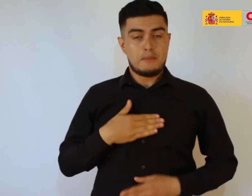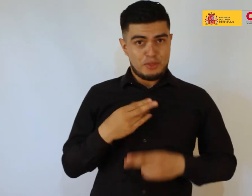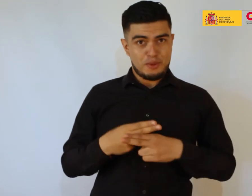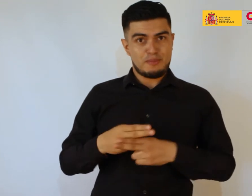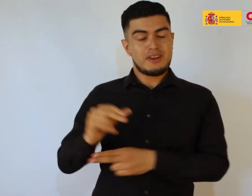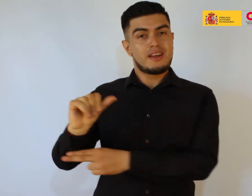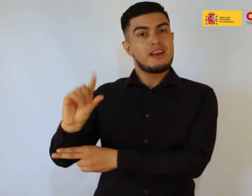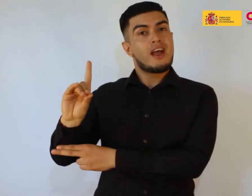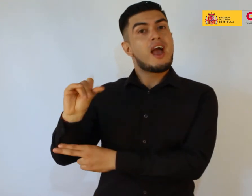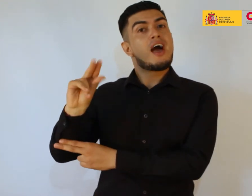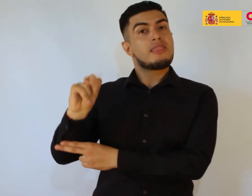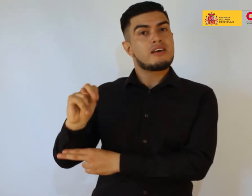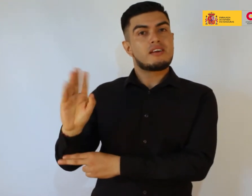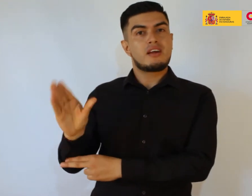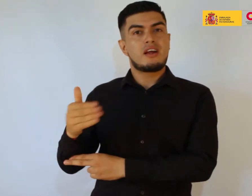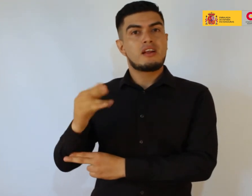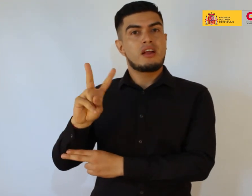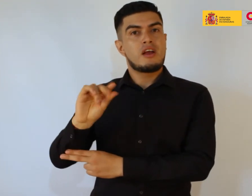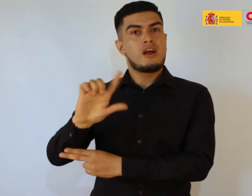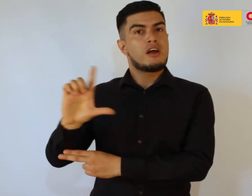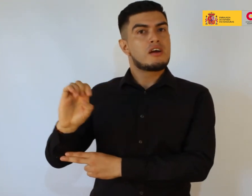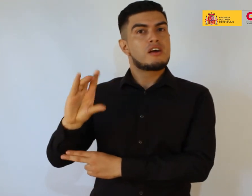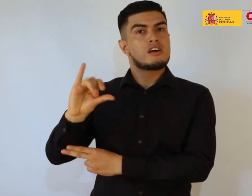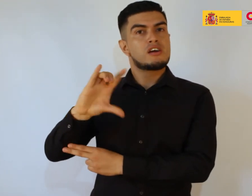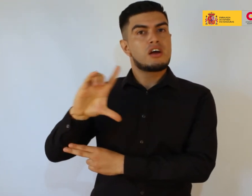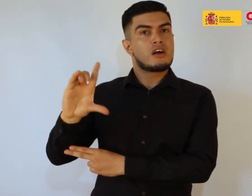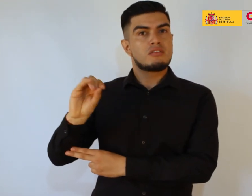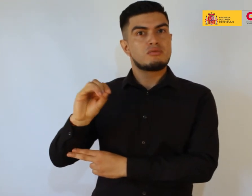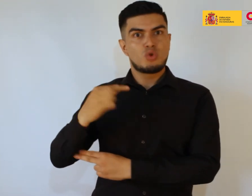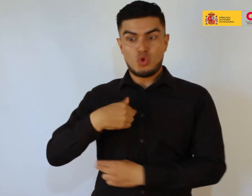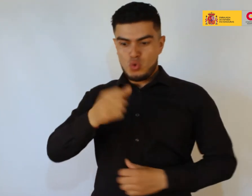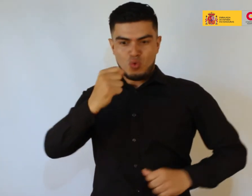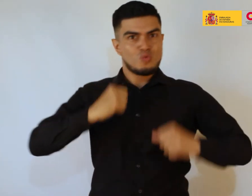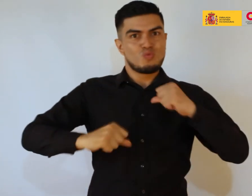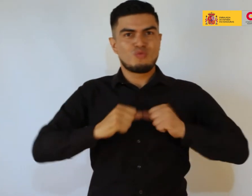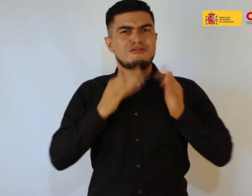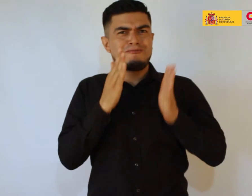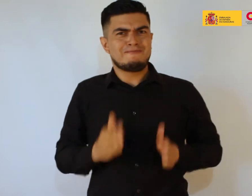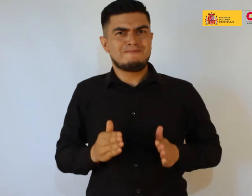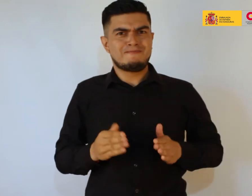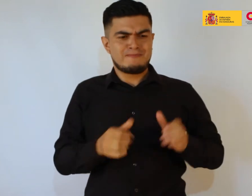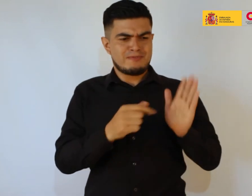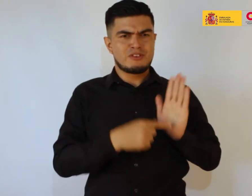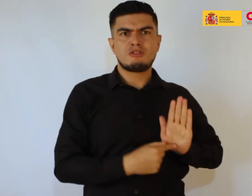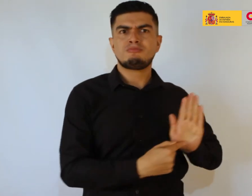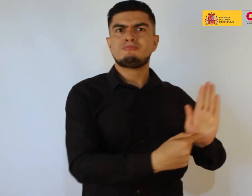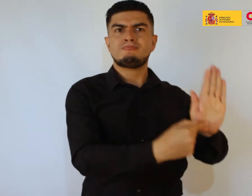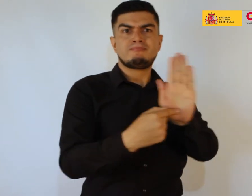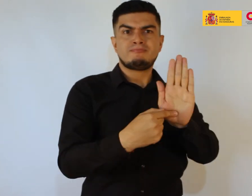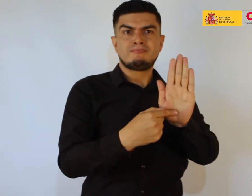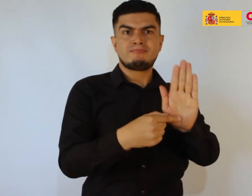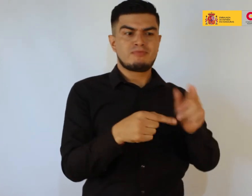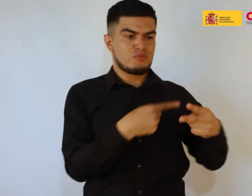participo en esta muestra con dos obras, una de ellas el video titulado Excursión a Sedeño,